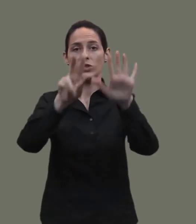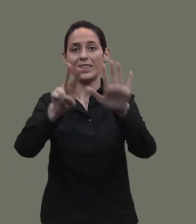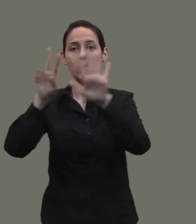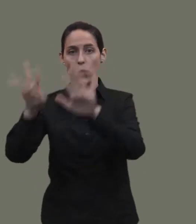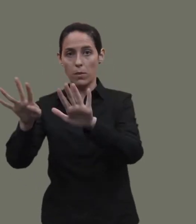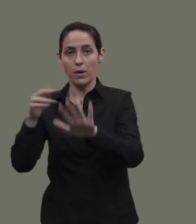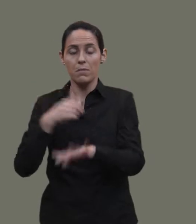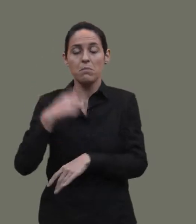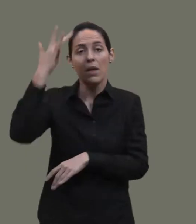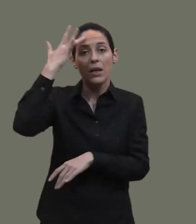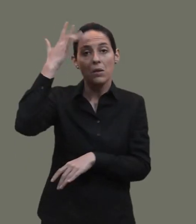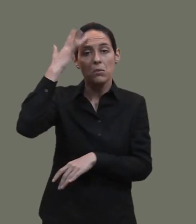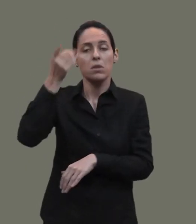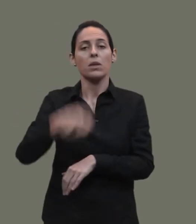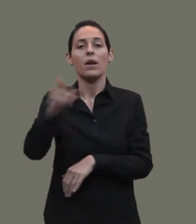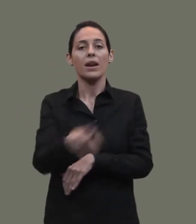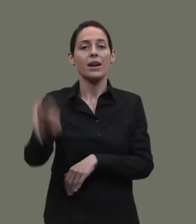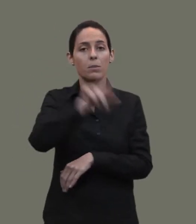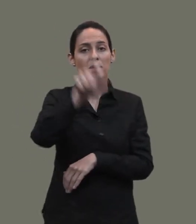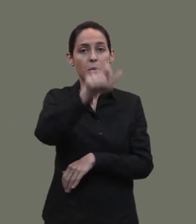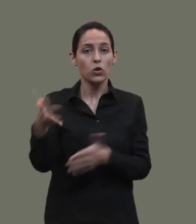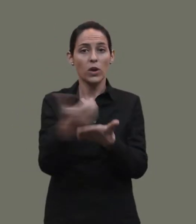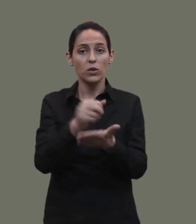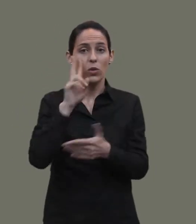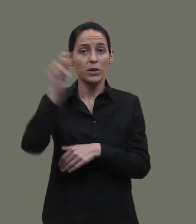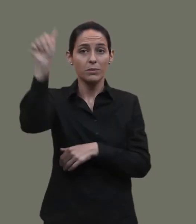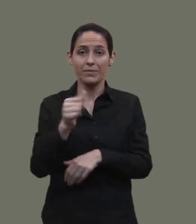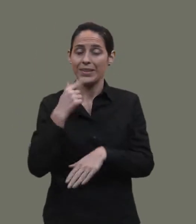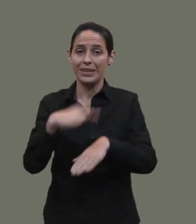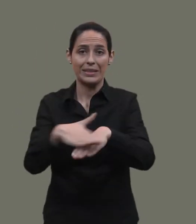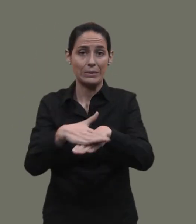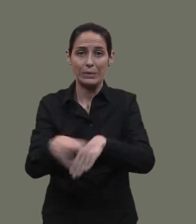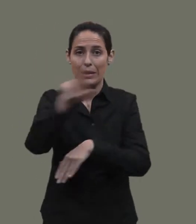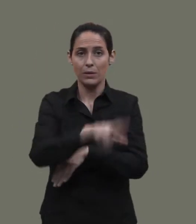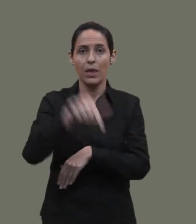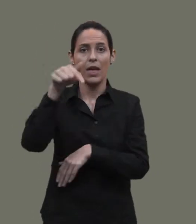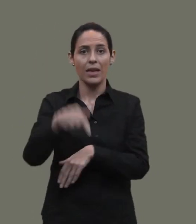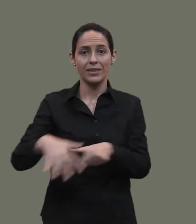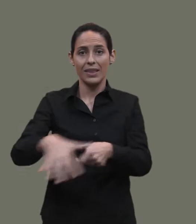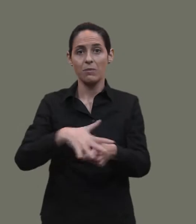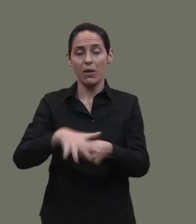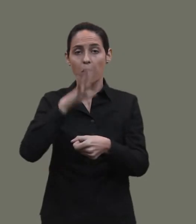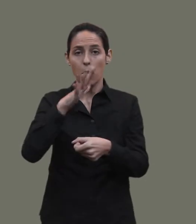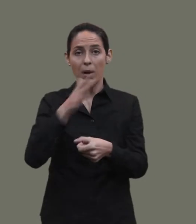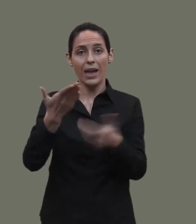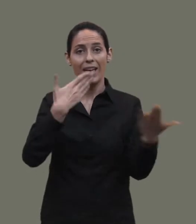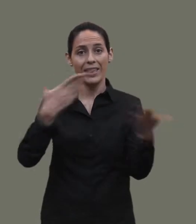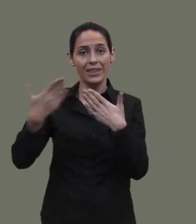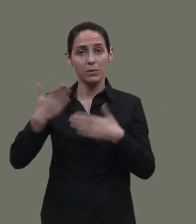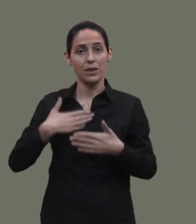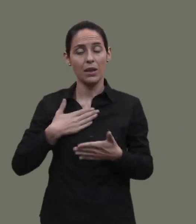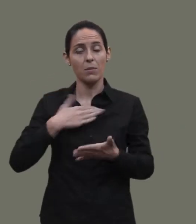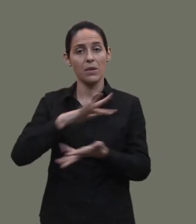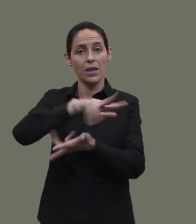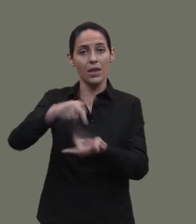esperanza y reiterando a todos nuestros teleespectadores nuestras disculpas finaliza hoy este espacio de entrevistas de los servicios